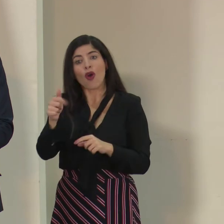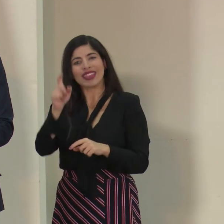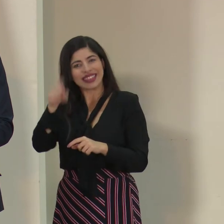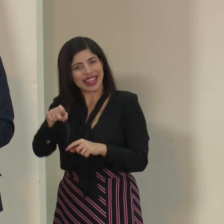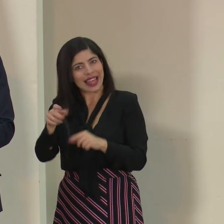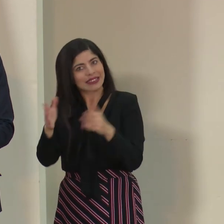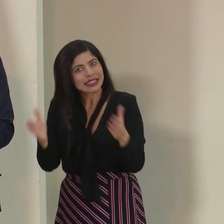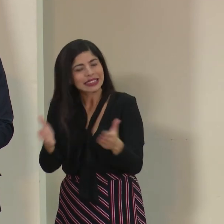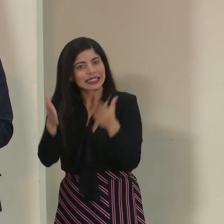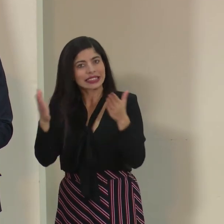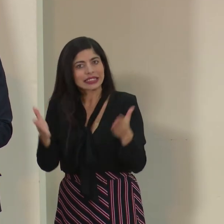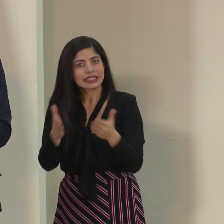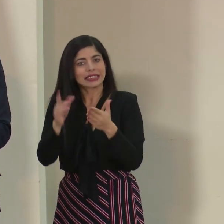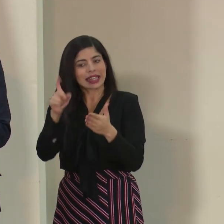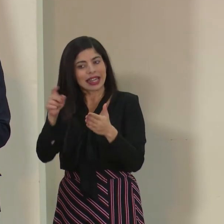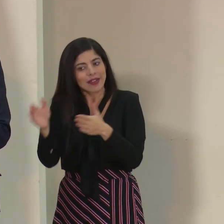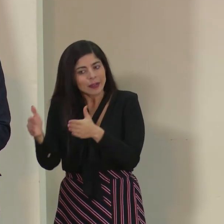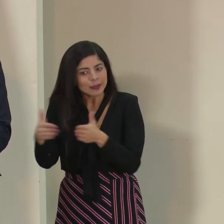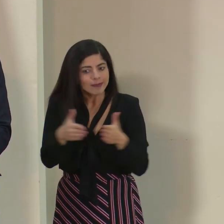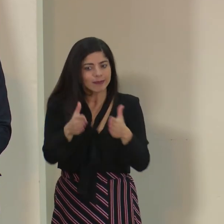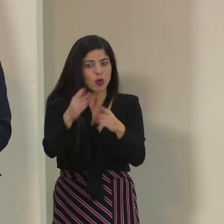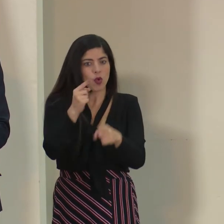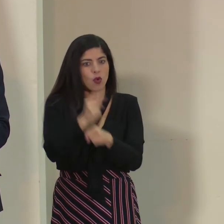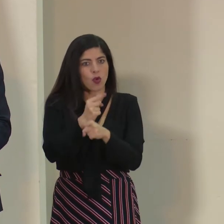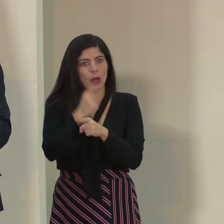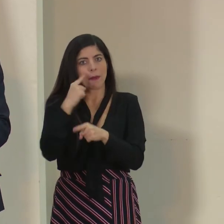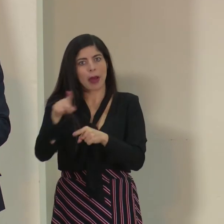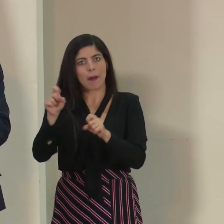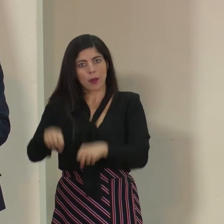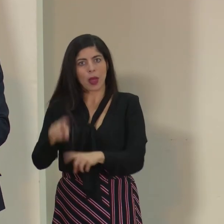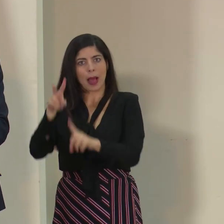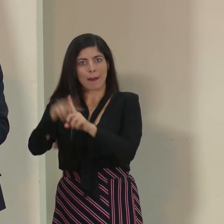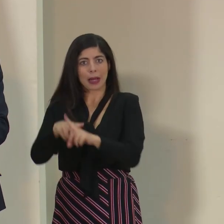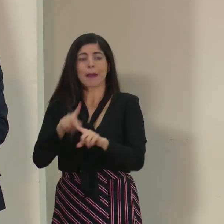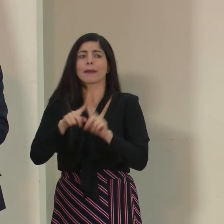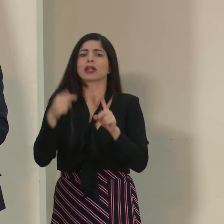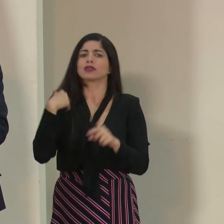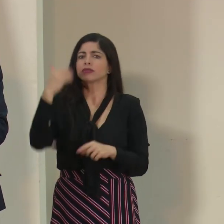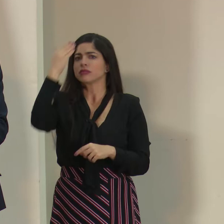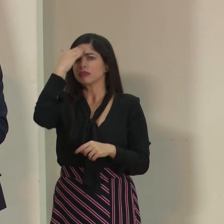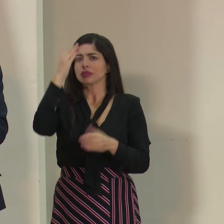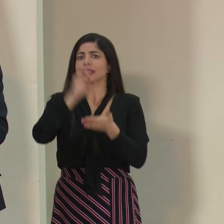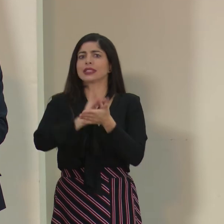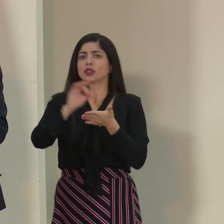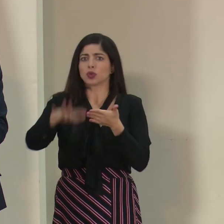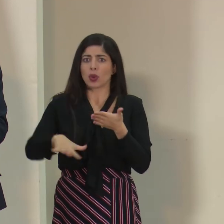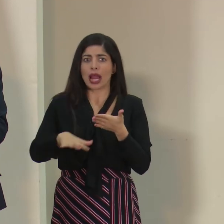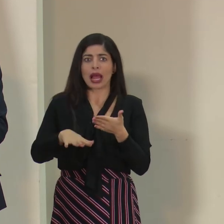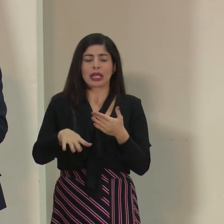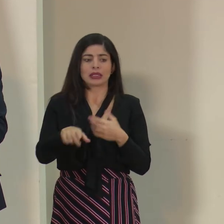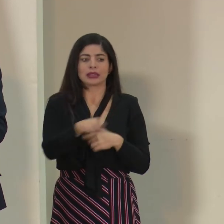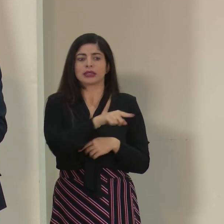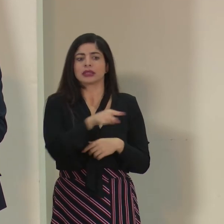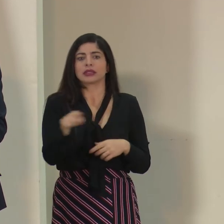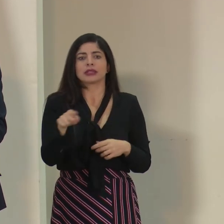retomarlos y hay que encarrilarlos para que puedan aplicar este protocolo. Pero sabemos que las escuelas es de las